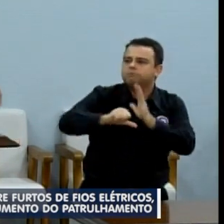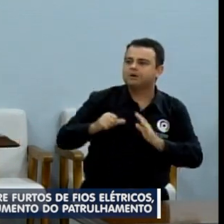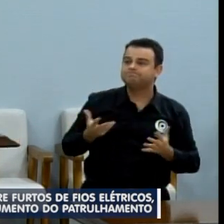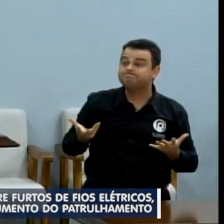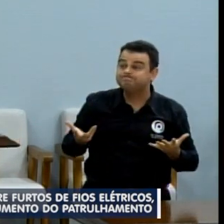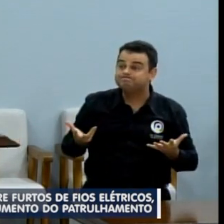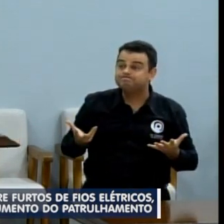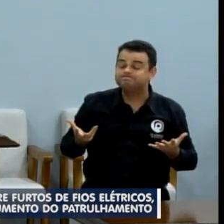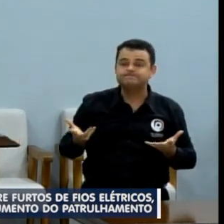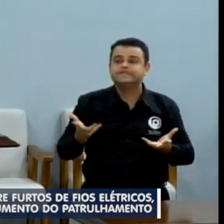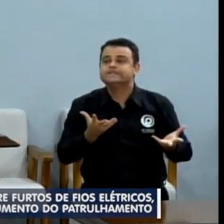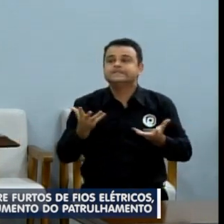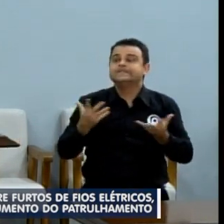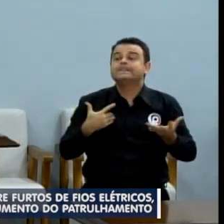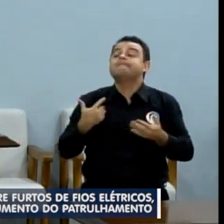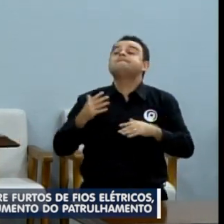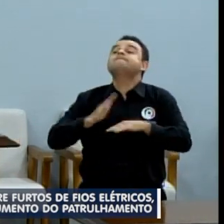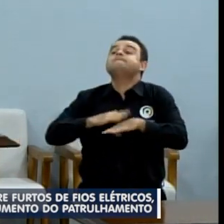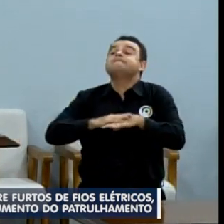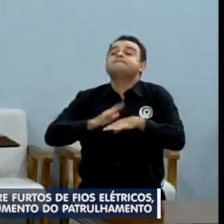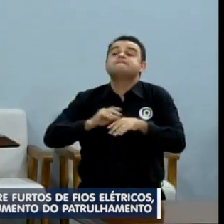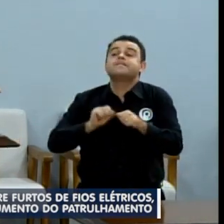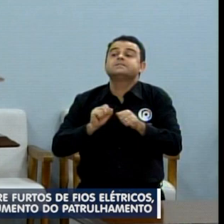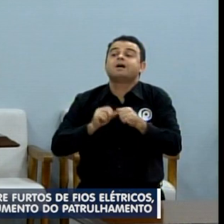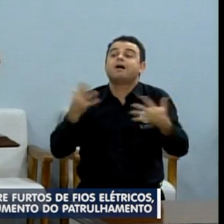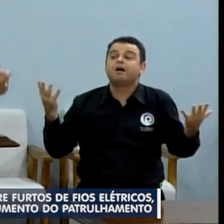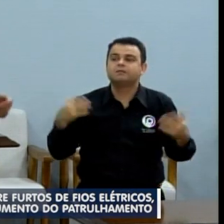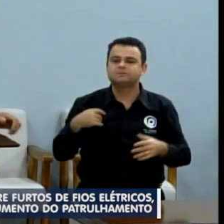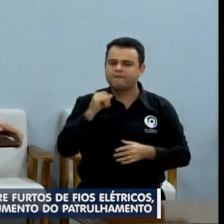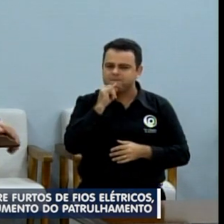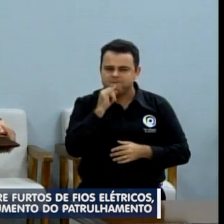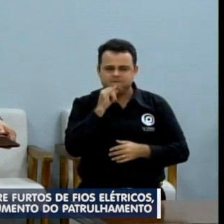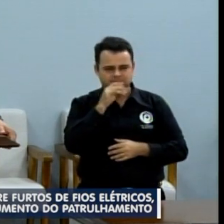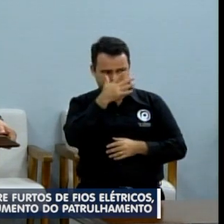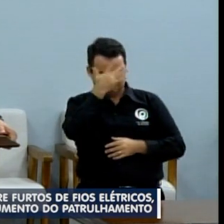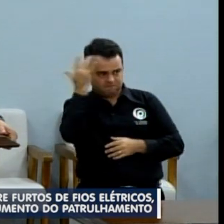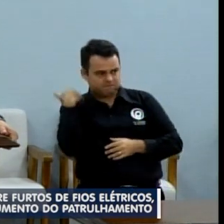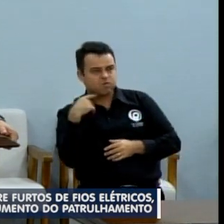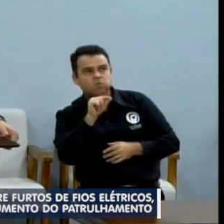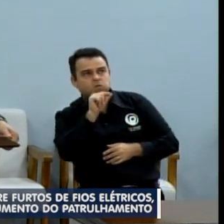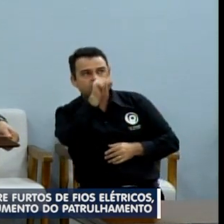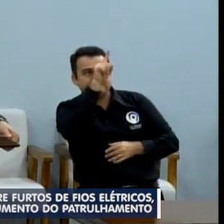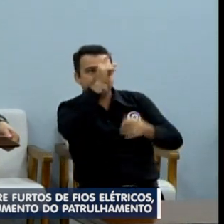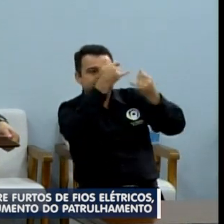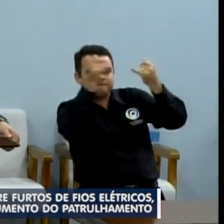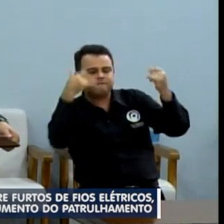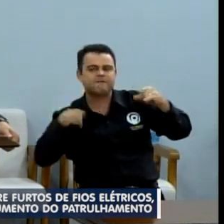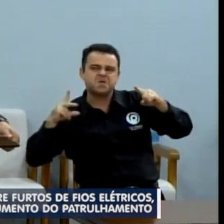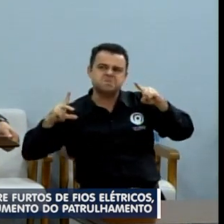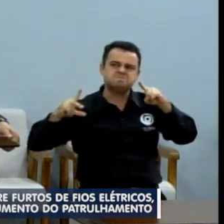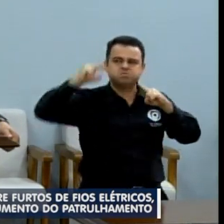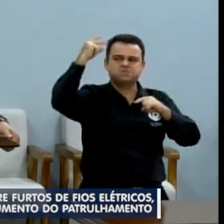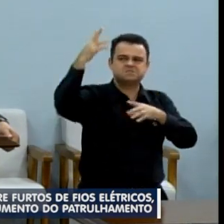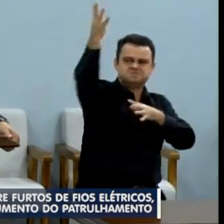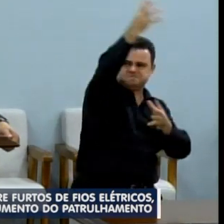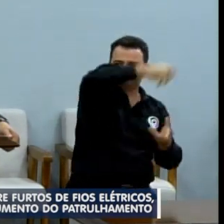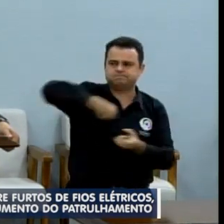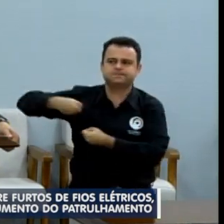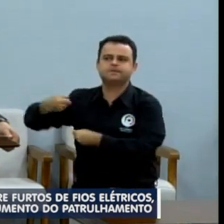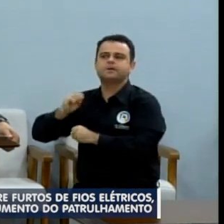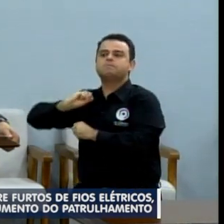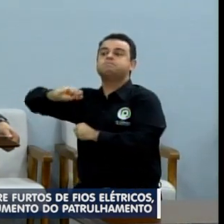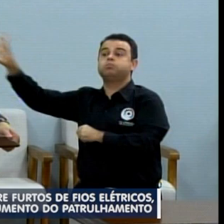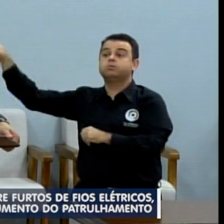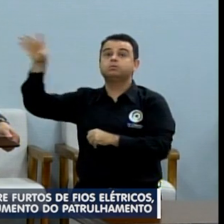a partir do momento que a pessoa puxa os fios ou corta lá em cima da torrinha, você já não tem mais energia, você já é